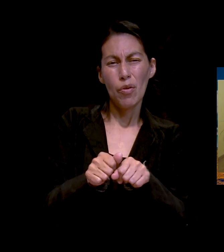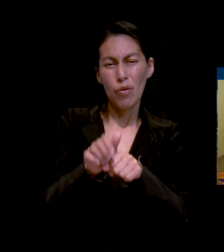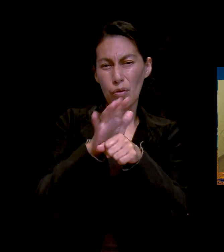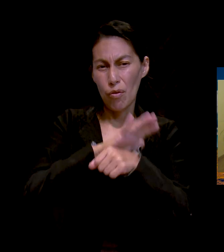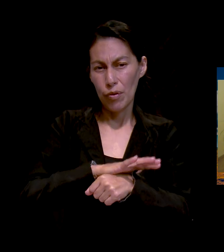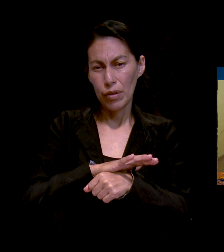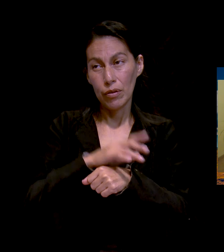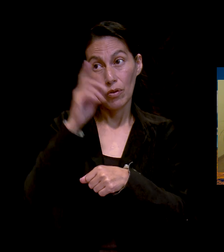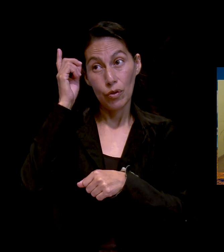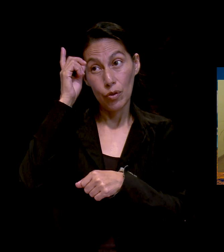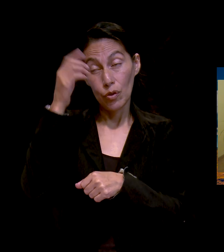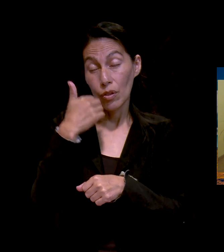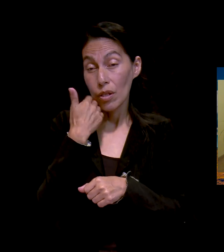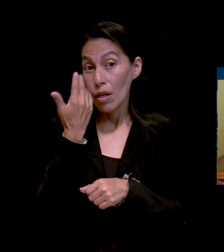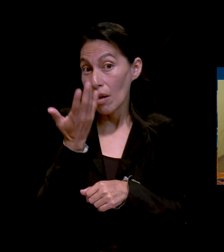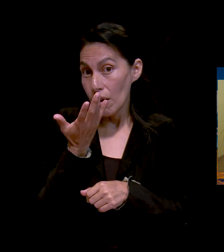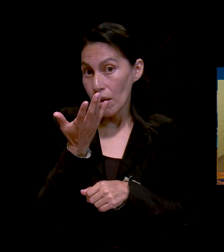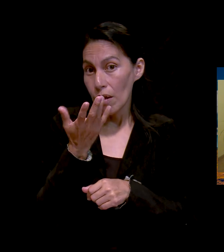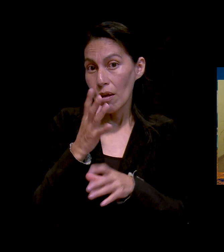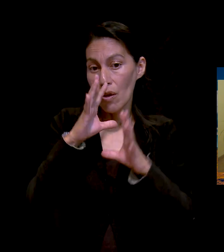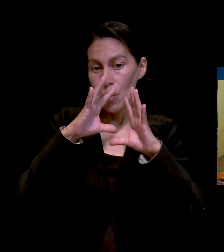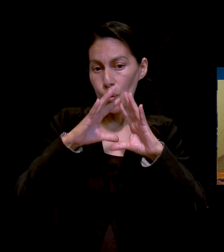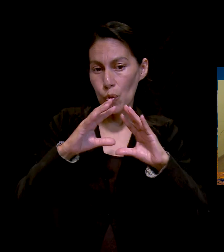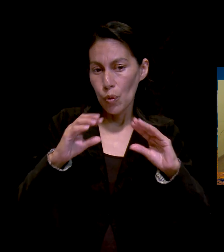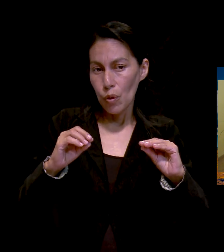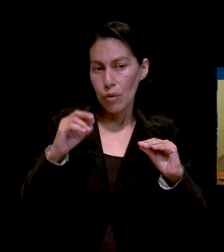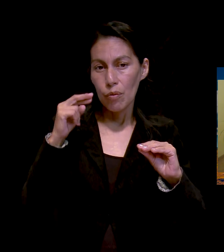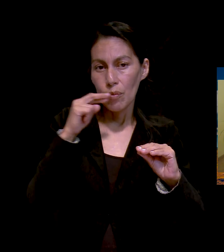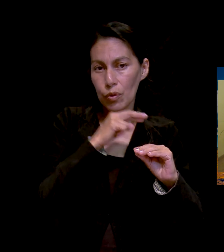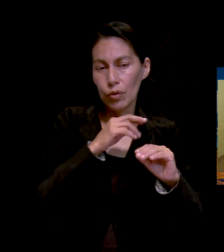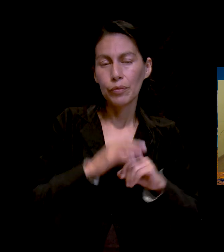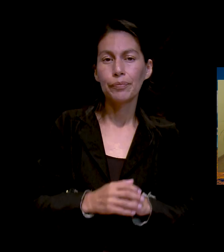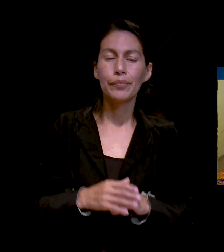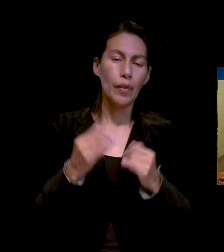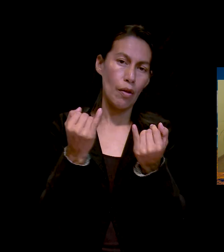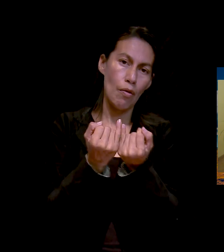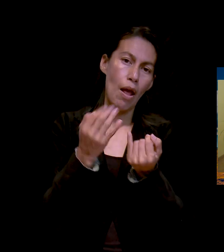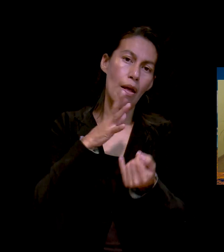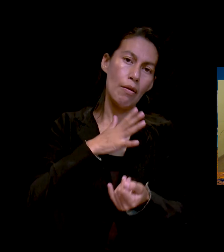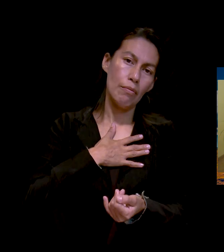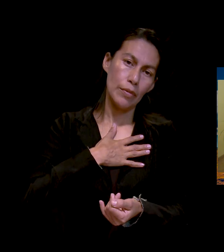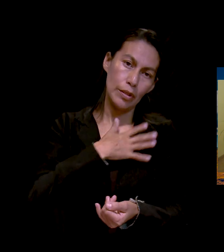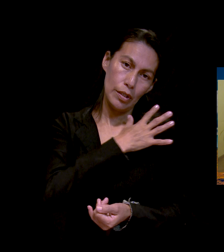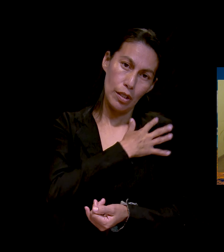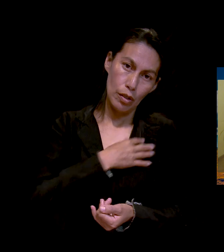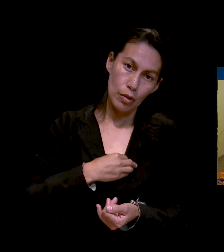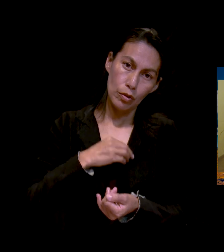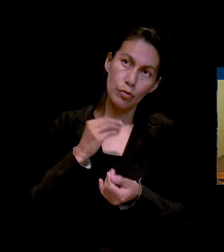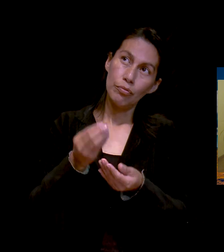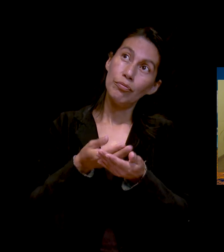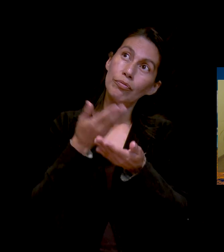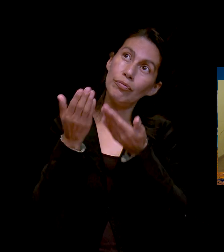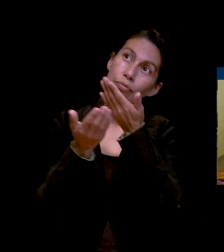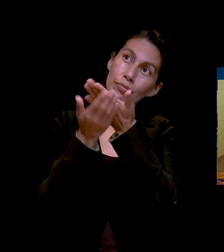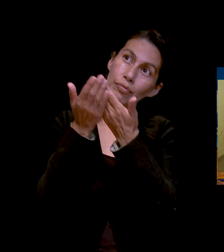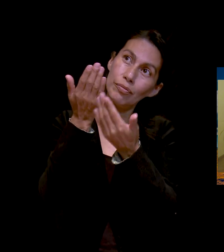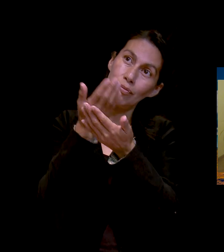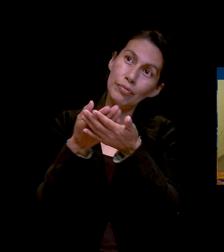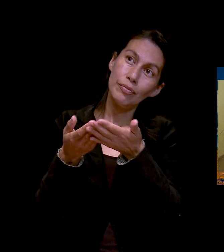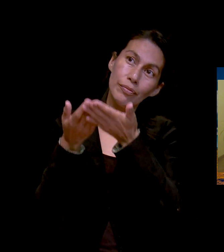hijos en sus manos y doy gracias por tantas bendiciones. Amén. Recuerden la promesa